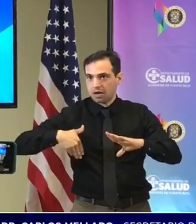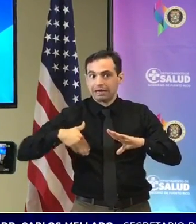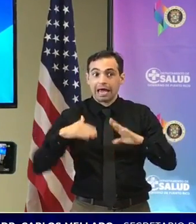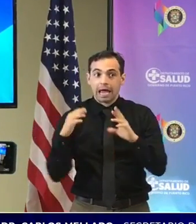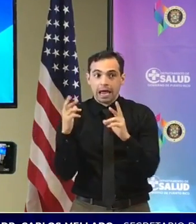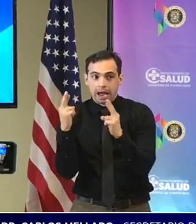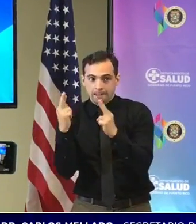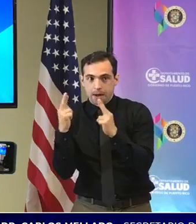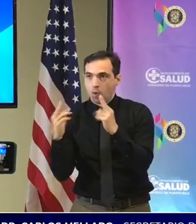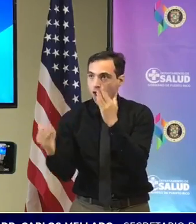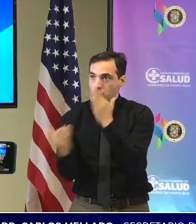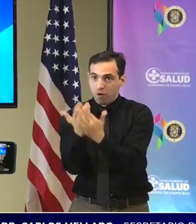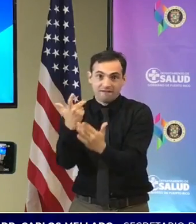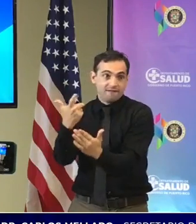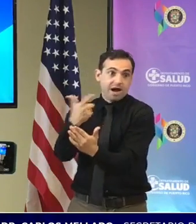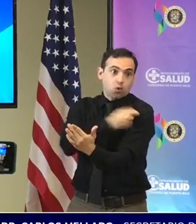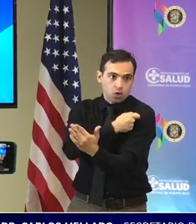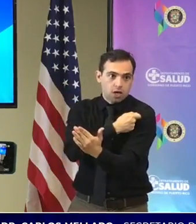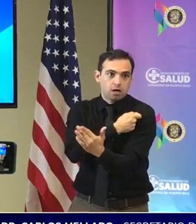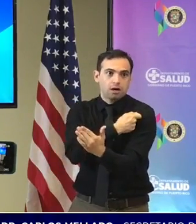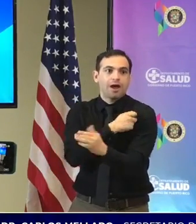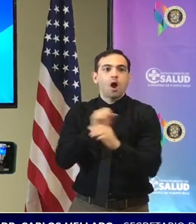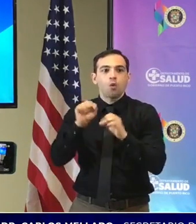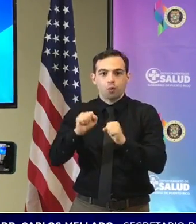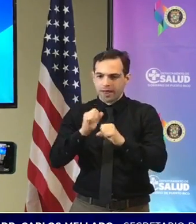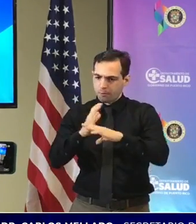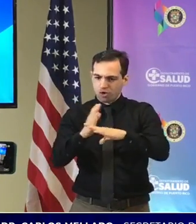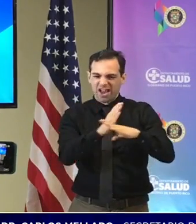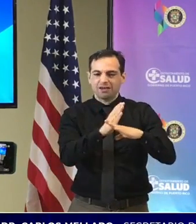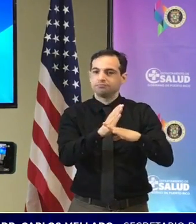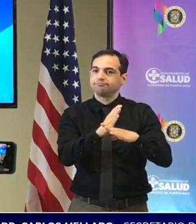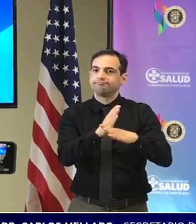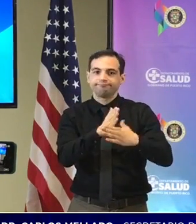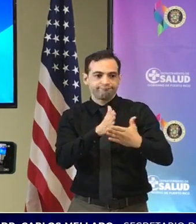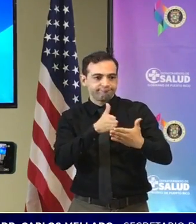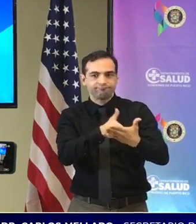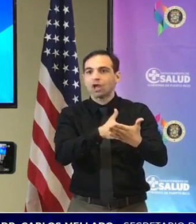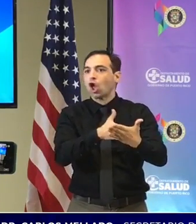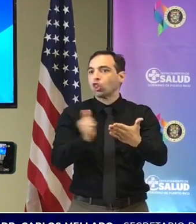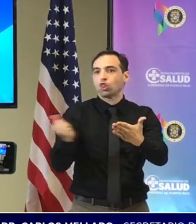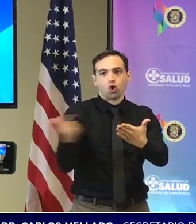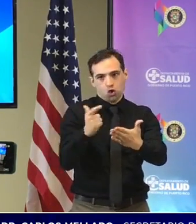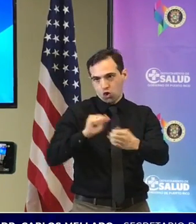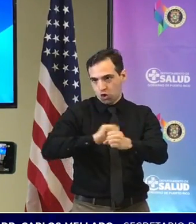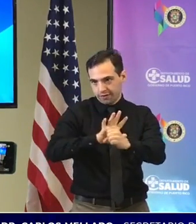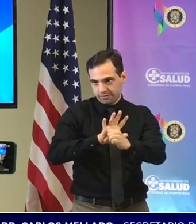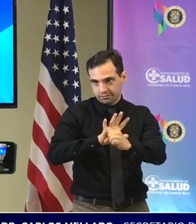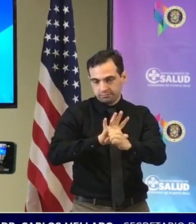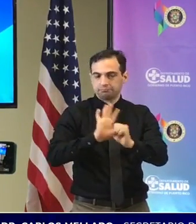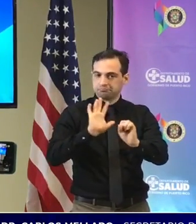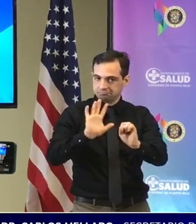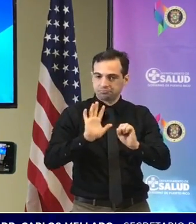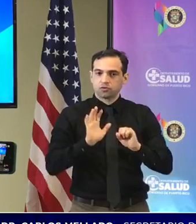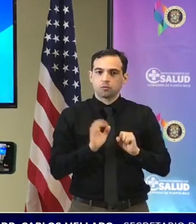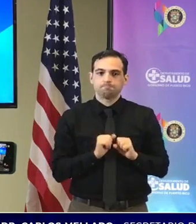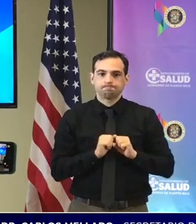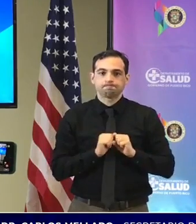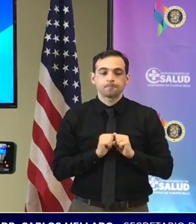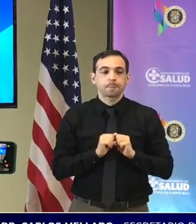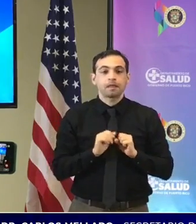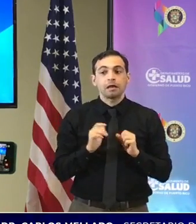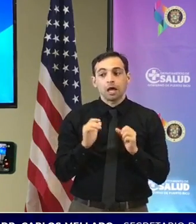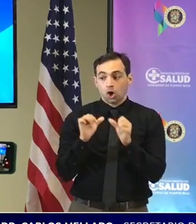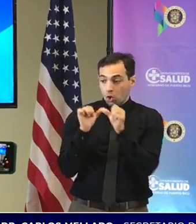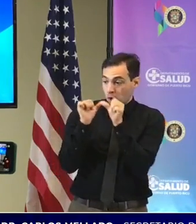sea la que la que predomine en este momento no obstante ¿verdad? nosotros estamos obviamente seguimos la